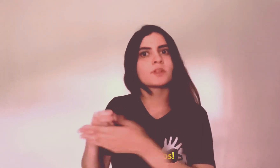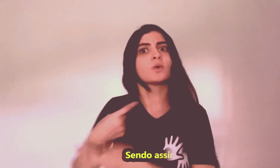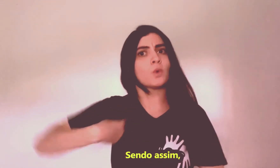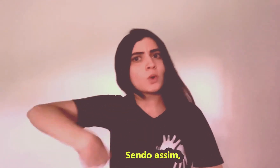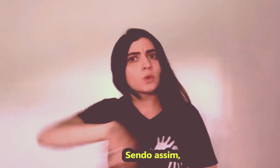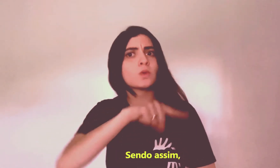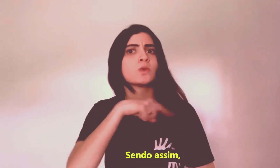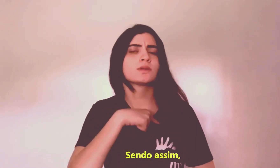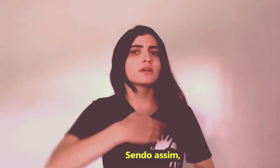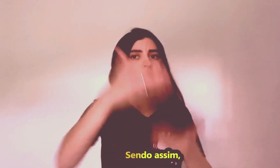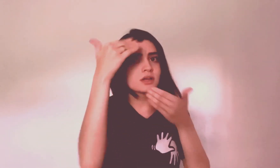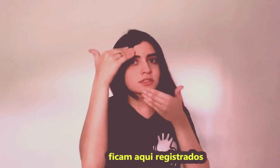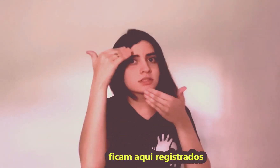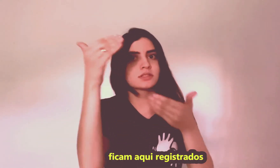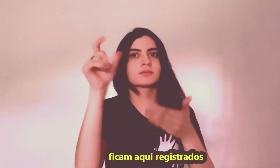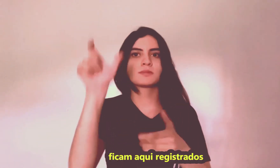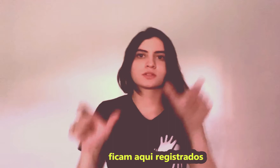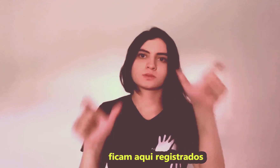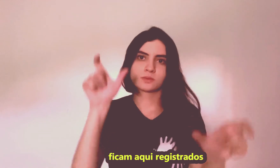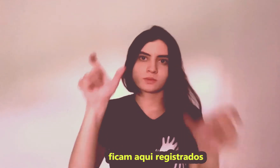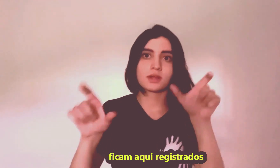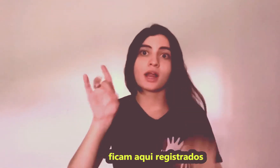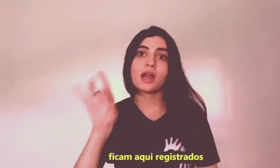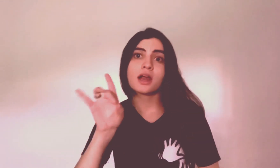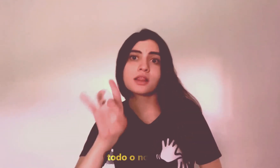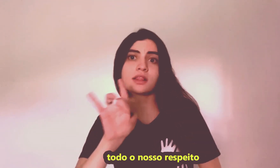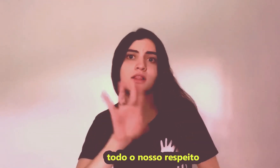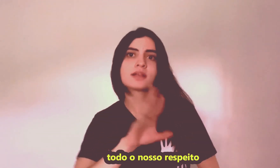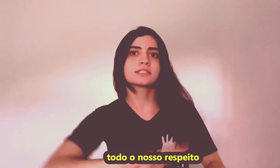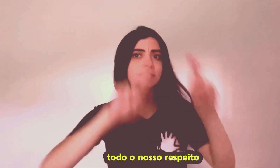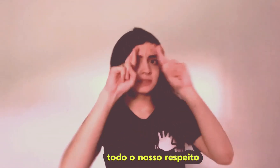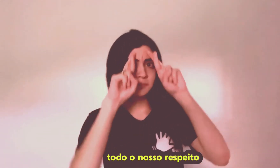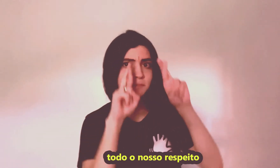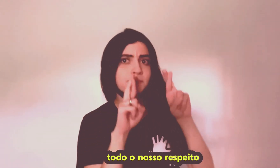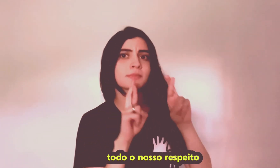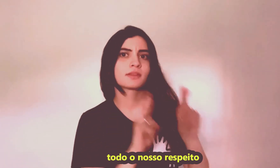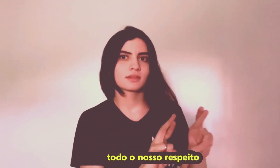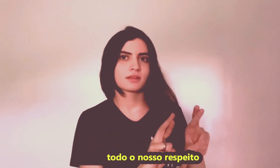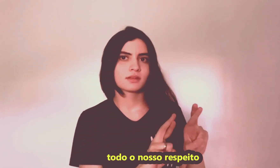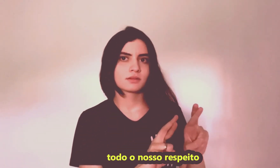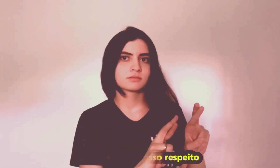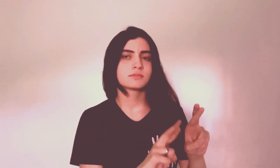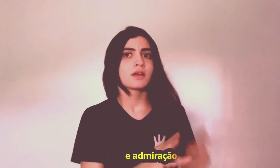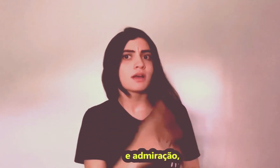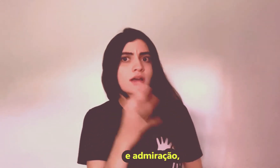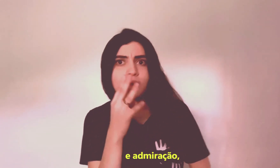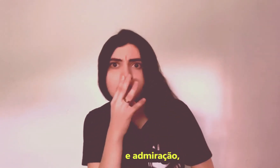Sendo assim, ficam aqui registrados todo o nosso respeito e